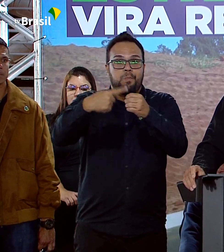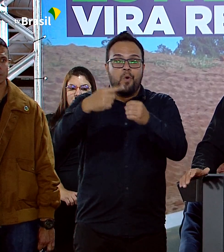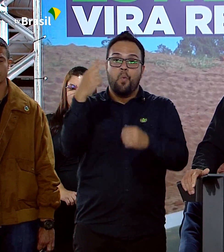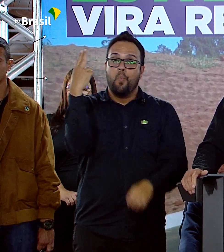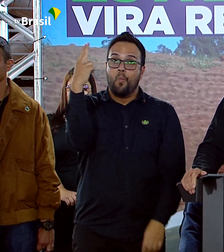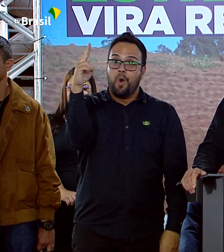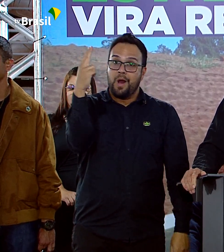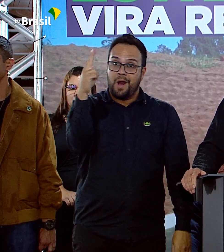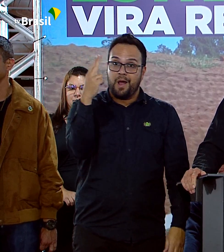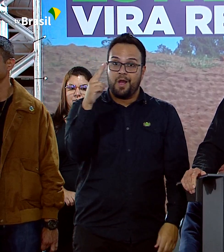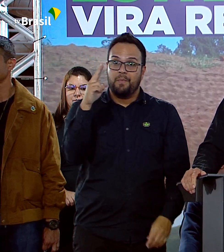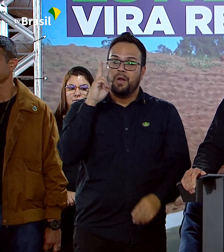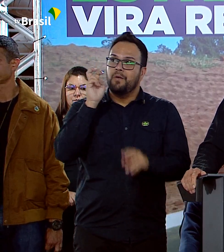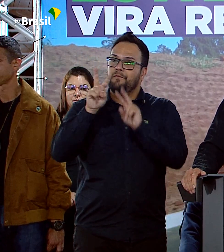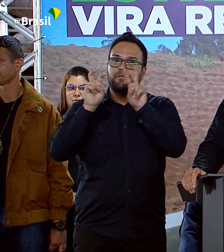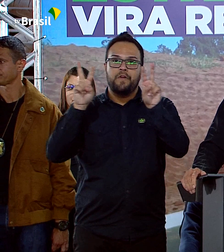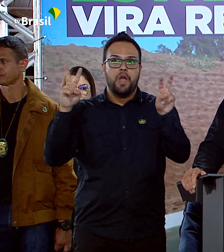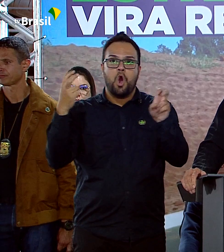vendo obras,